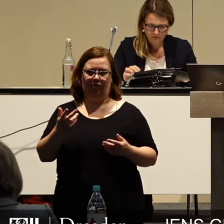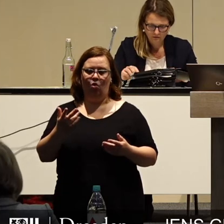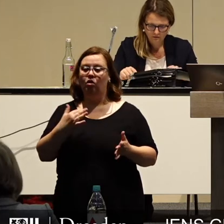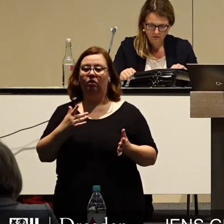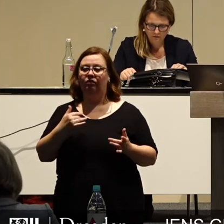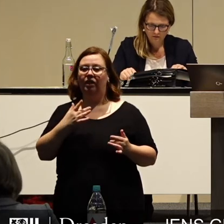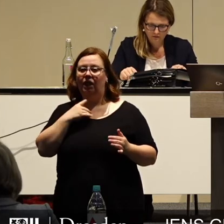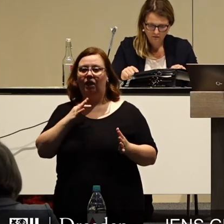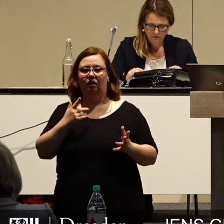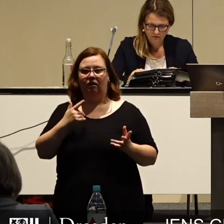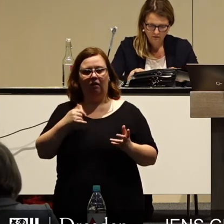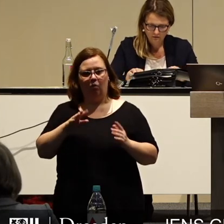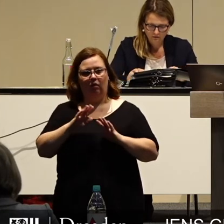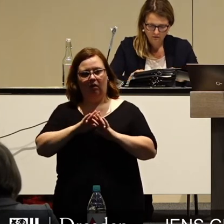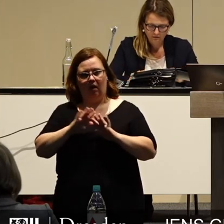ideologische Schranken